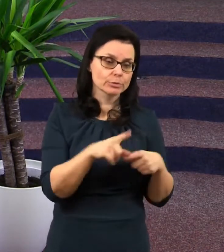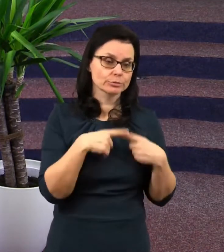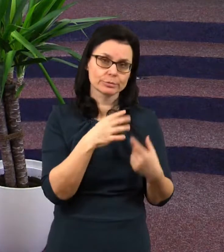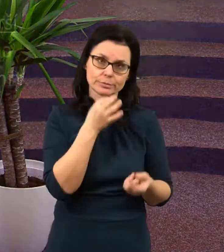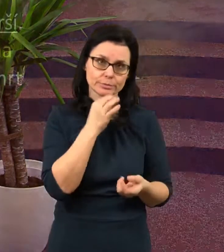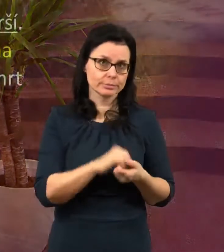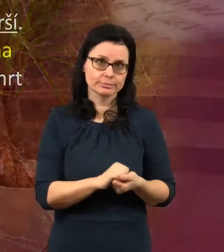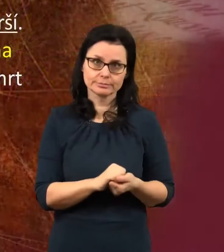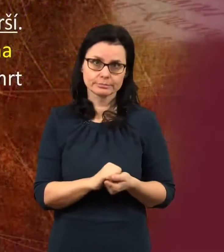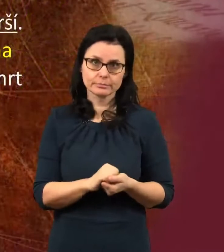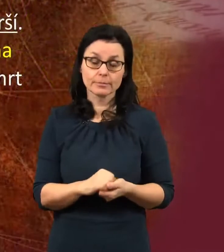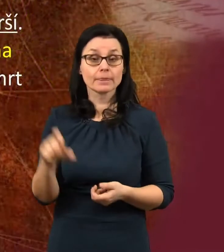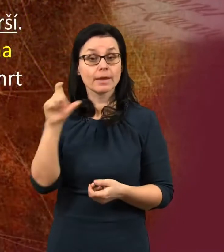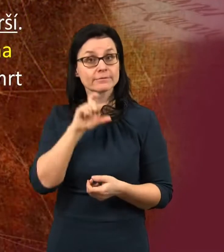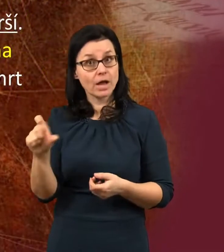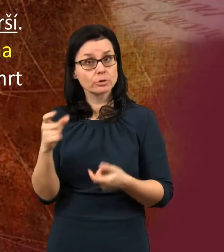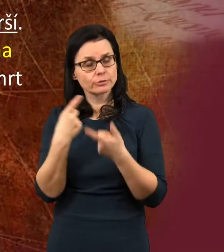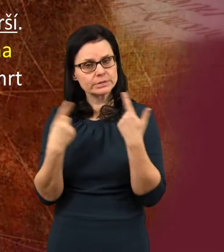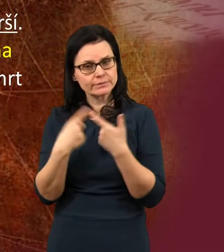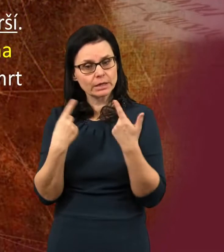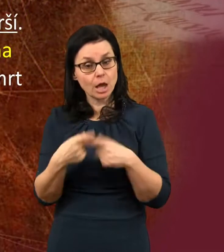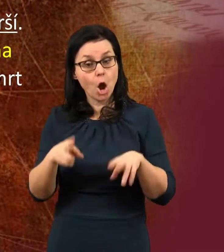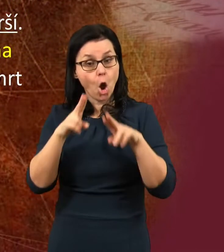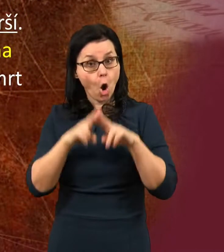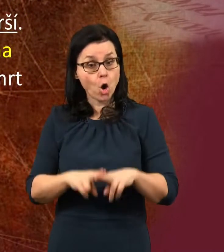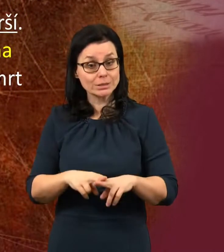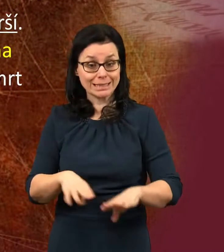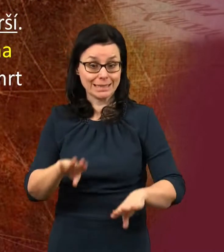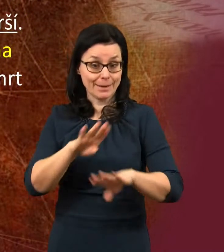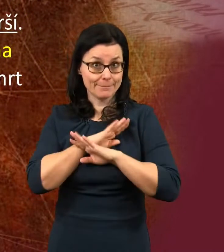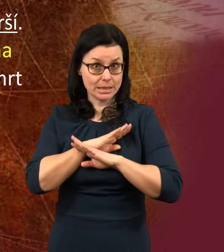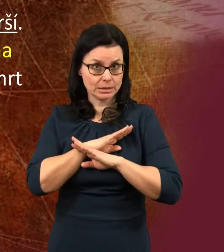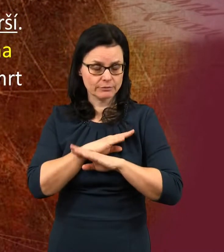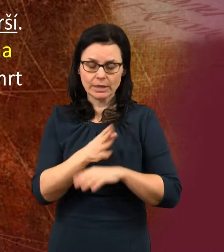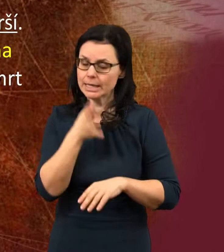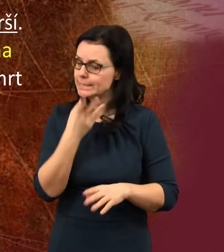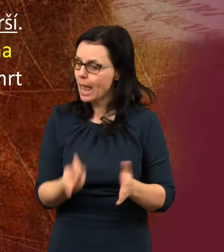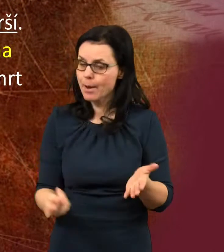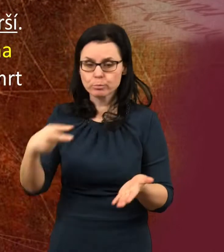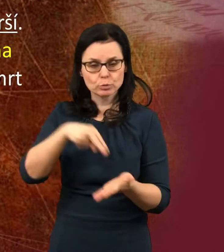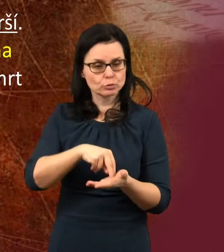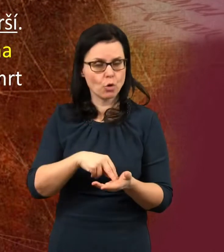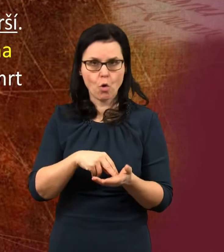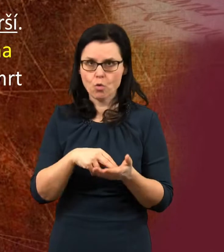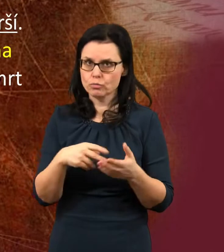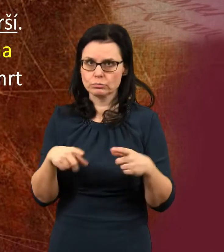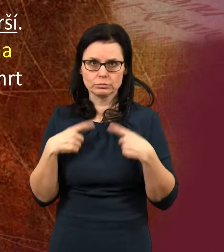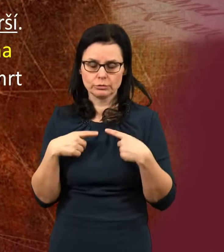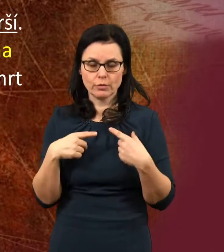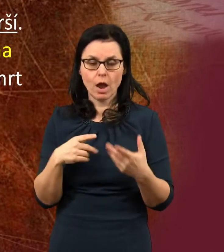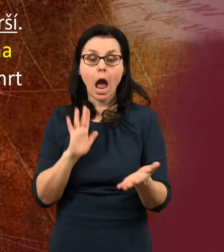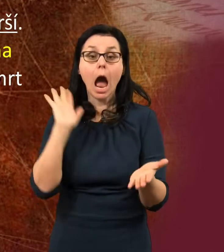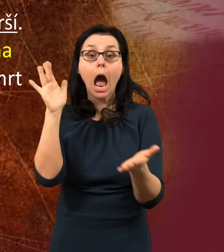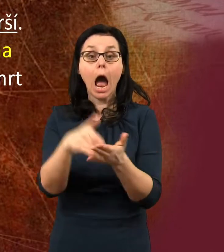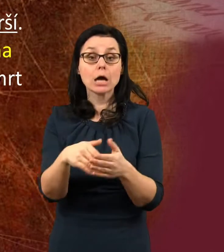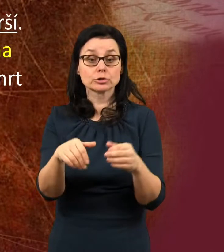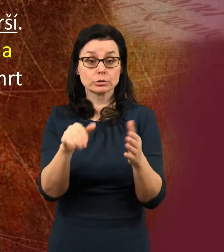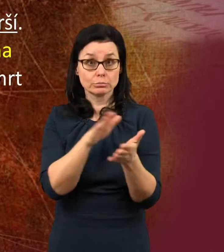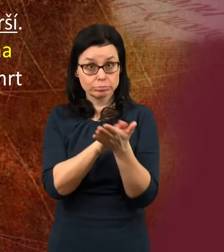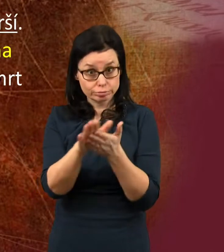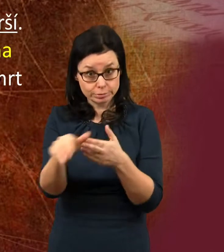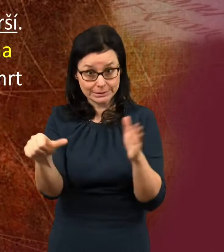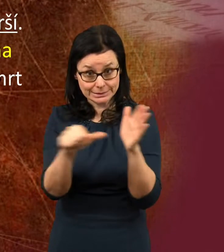šesty nám říká, že ostatní mrtví nepovstanou k životu, dokud se těch tisíc let nedovrší.